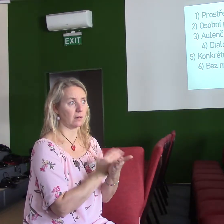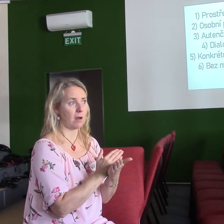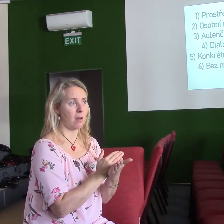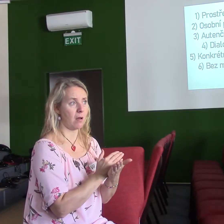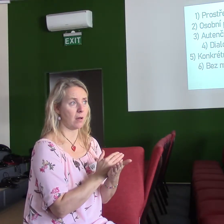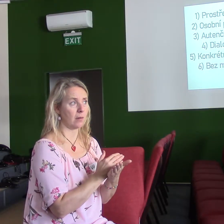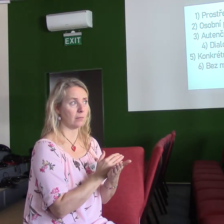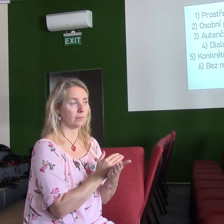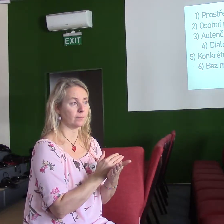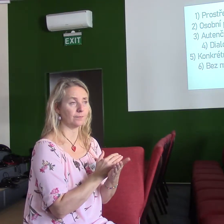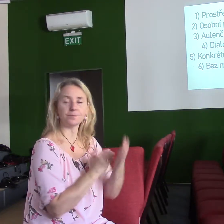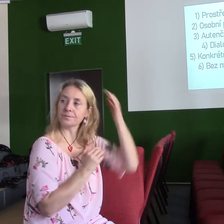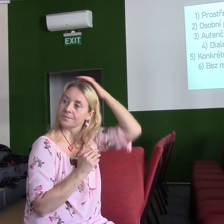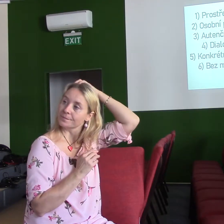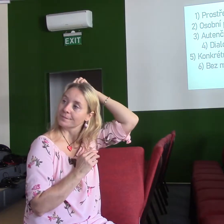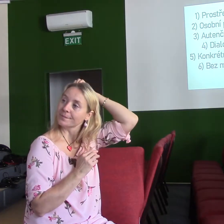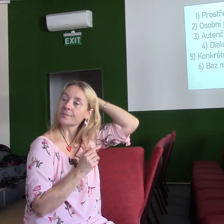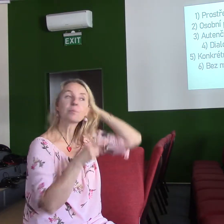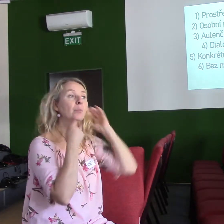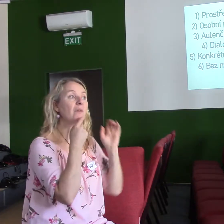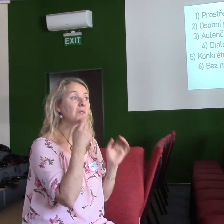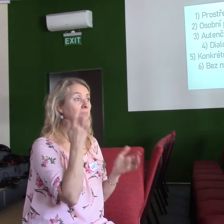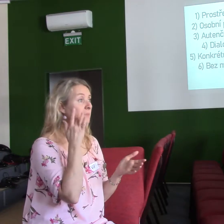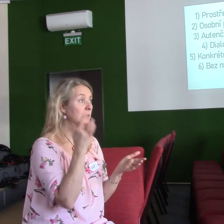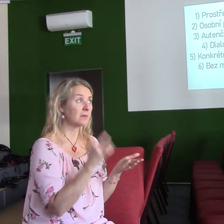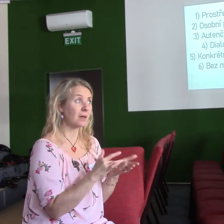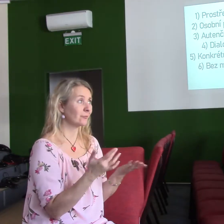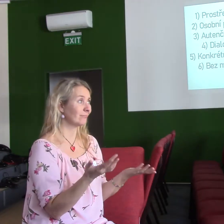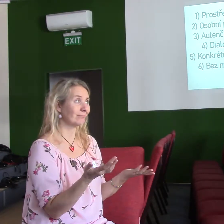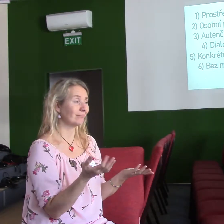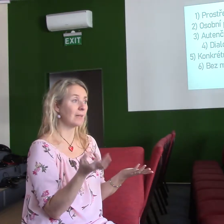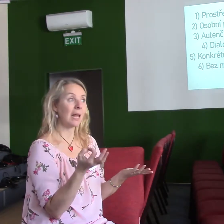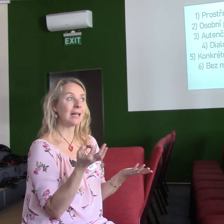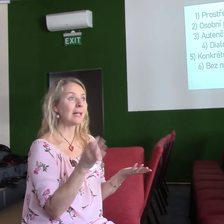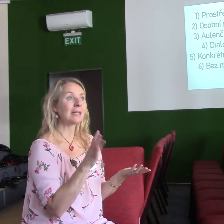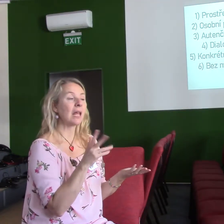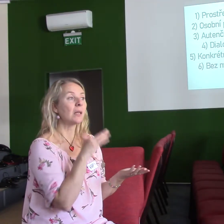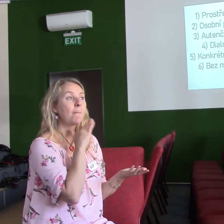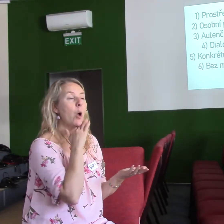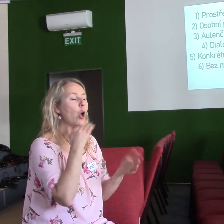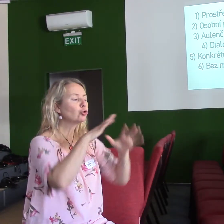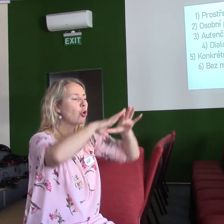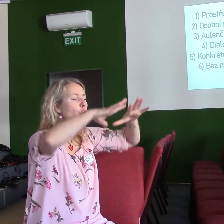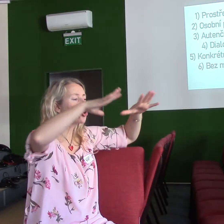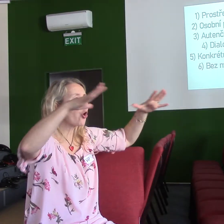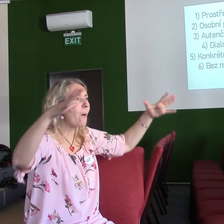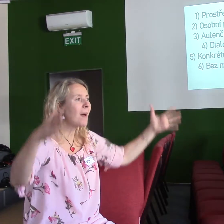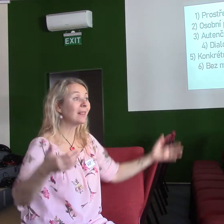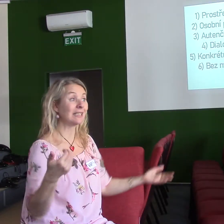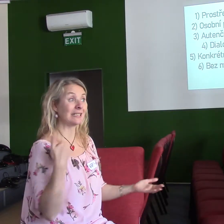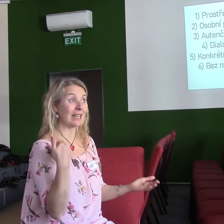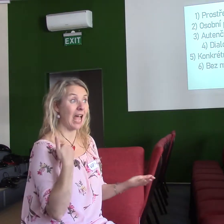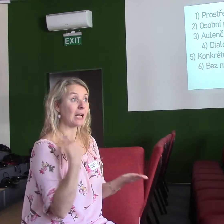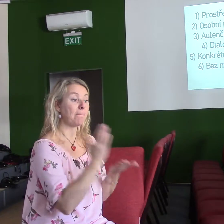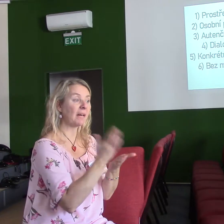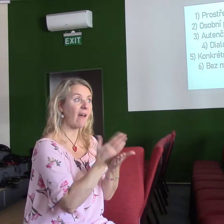nenaštvoly židy. A řekli, ale ta podstata křesťanství není v hromadách nějakých starých pravidel, příkazu,